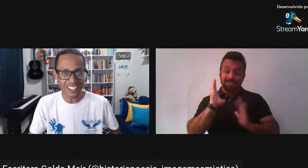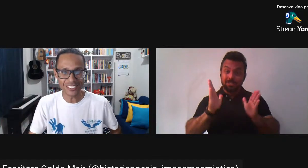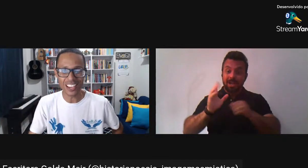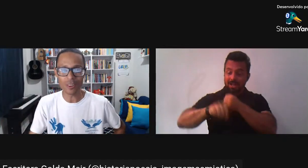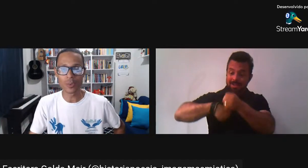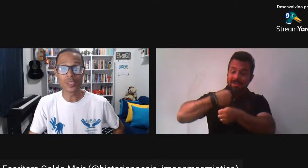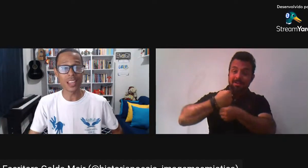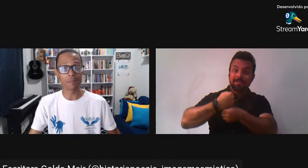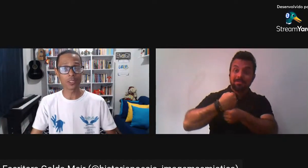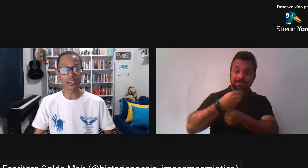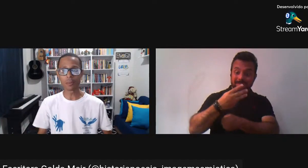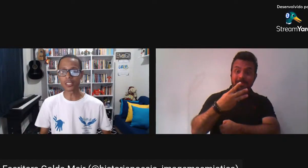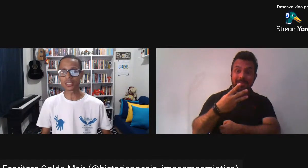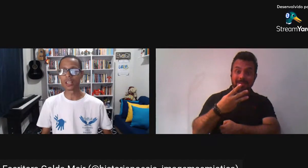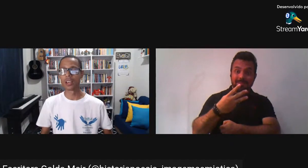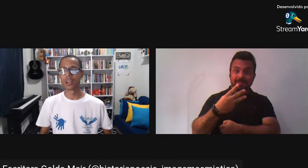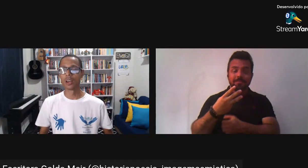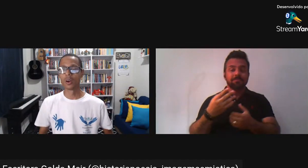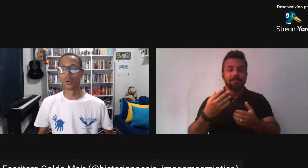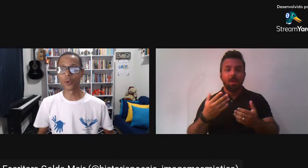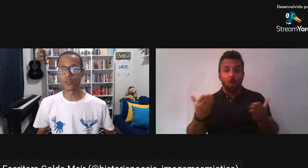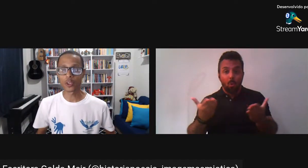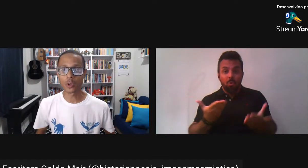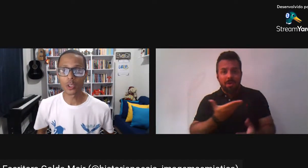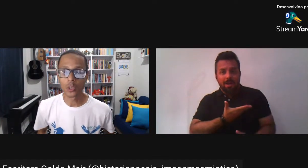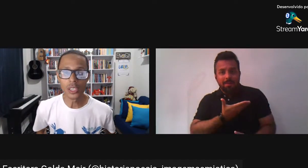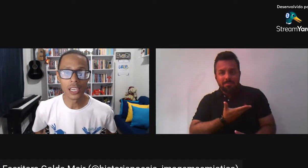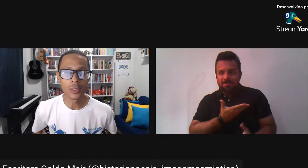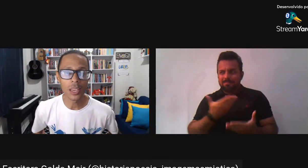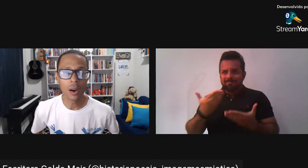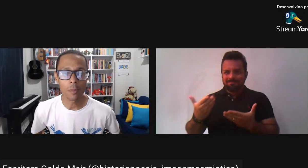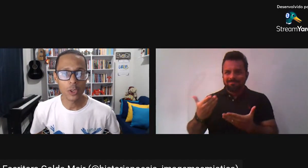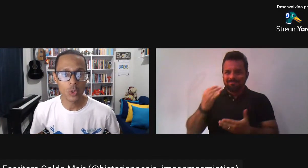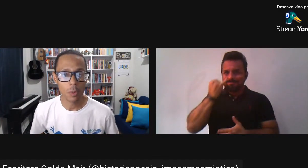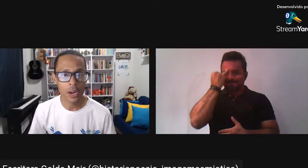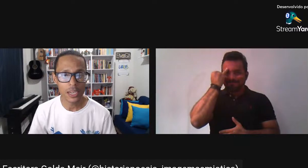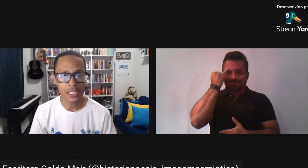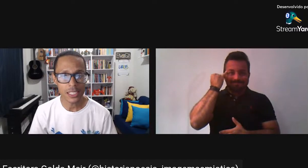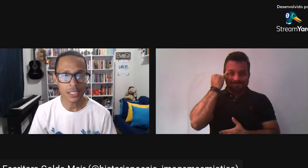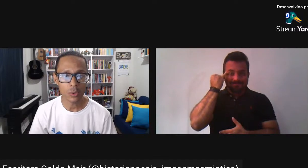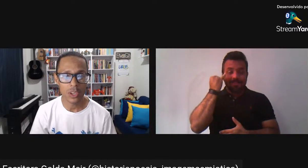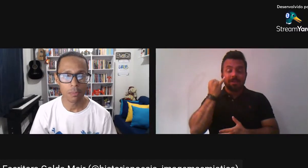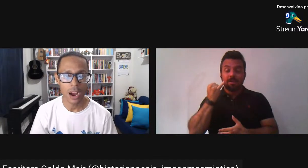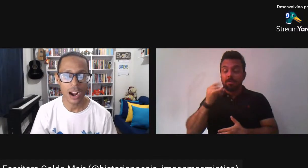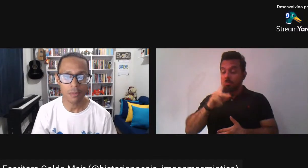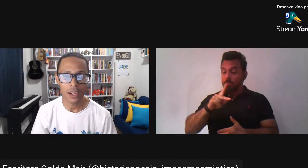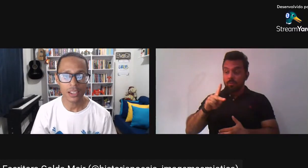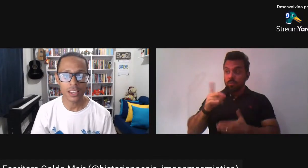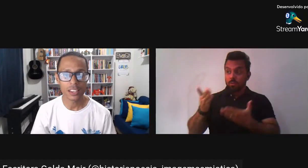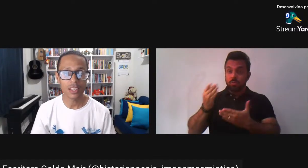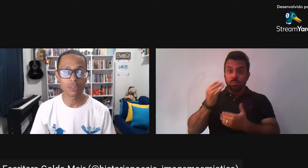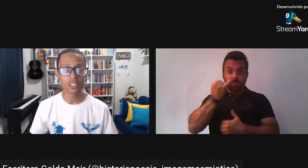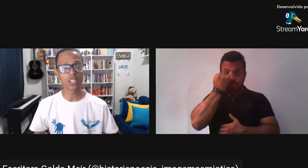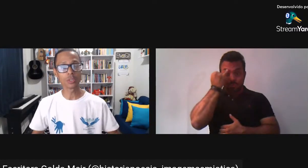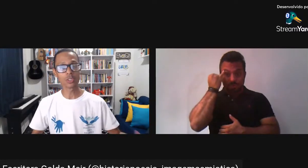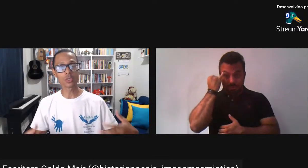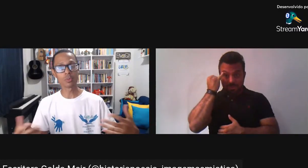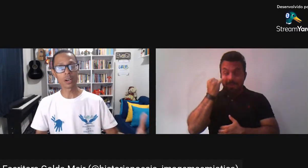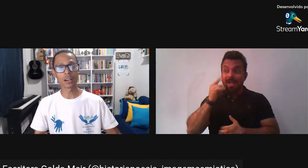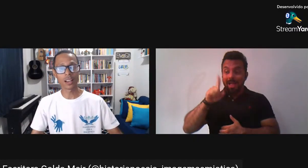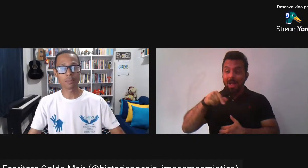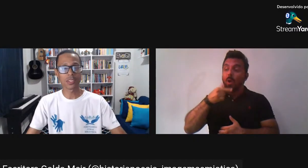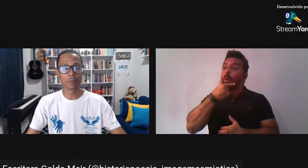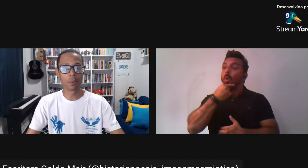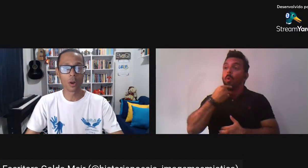está aqui do lado, né? Com o Interf de Libras O professor Juliano, ele é uma pessoa branca Usa barba Está vestido